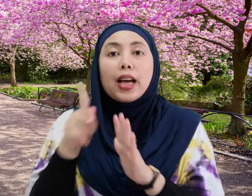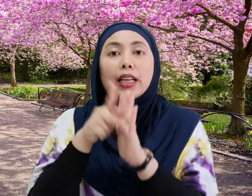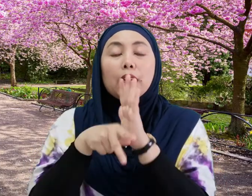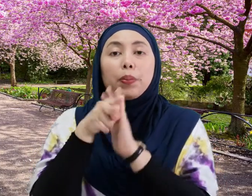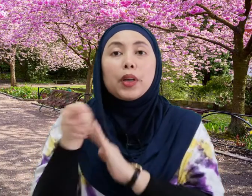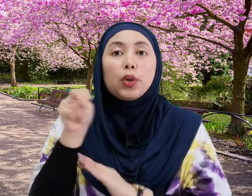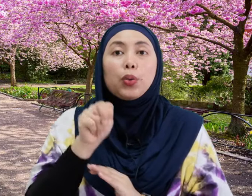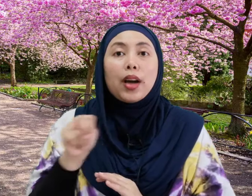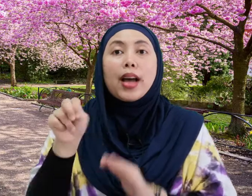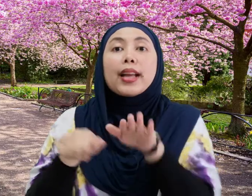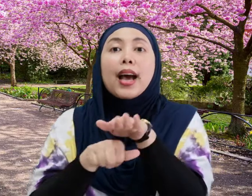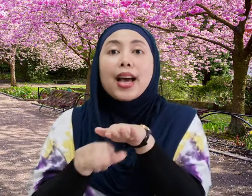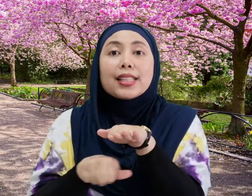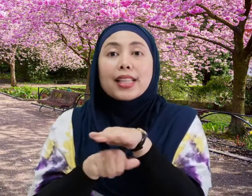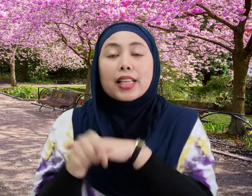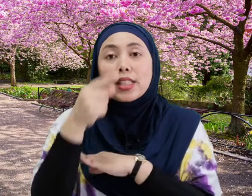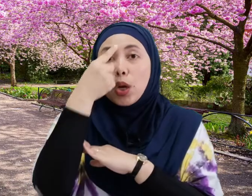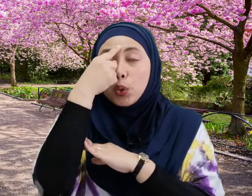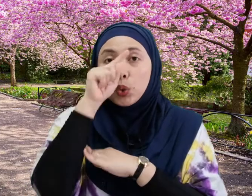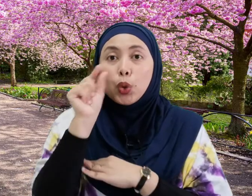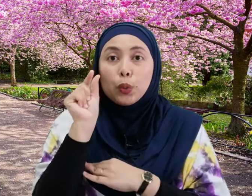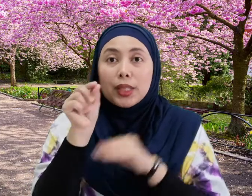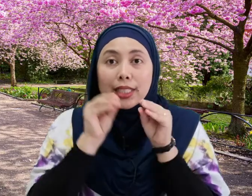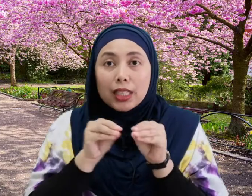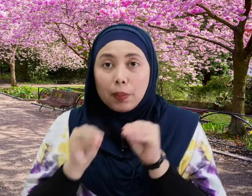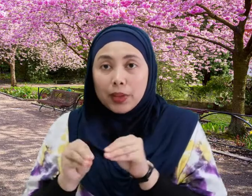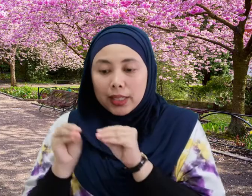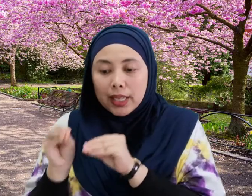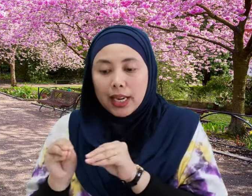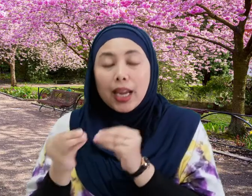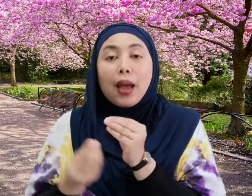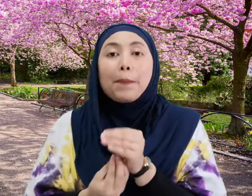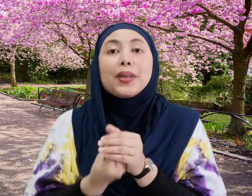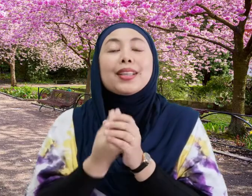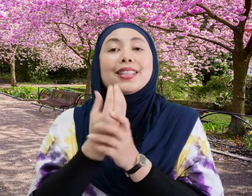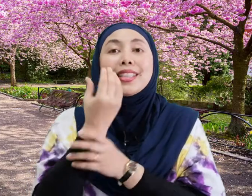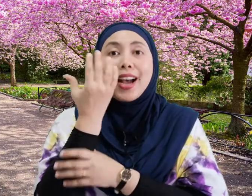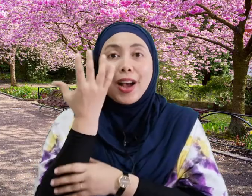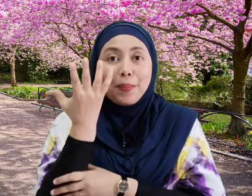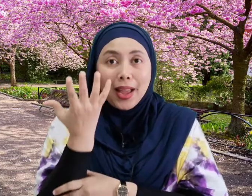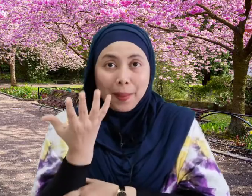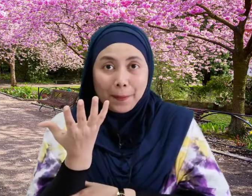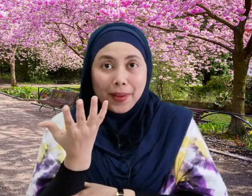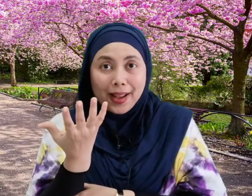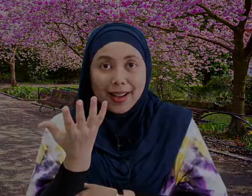Keperluan Asas Untuk Biji Benih Bercambah Bercambah